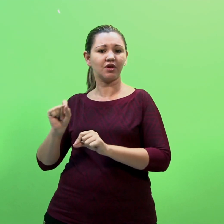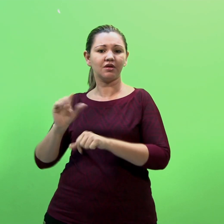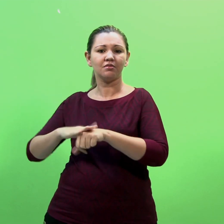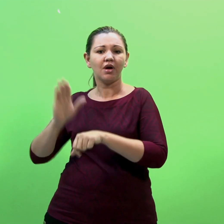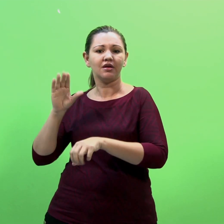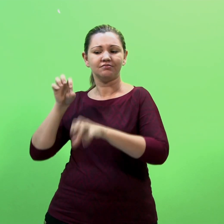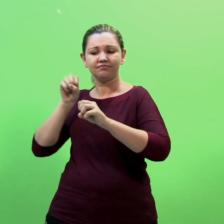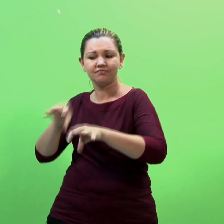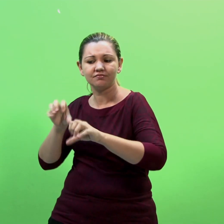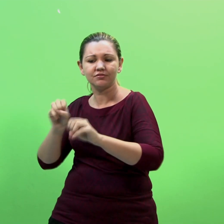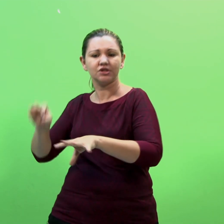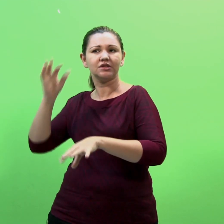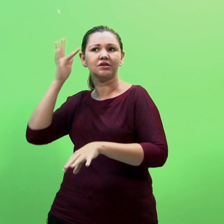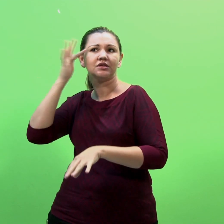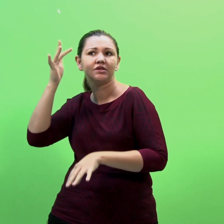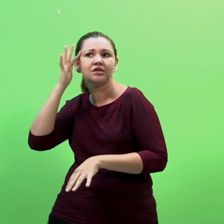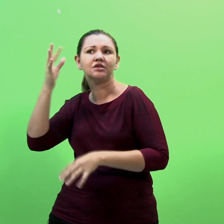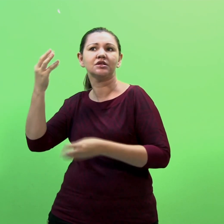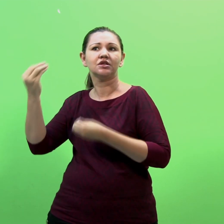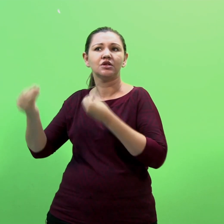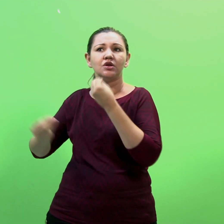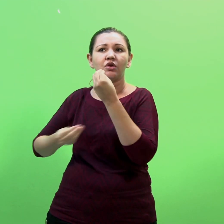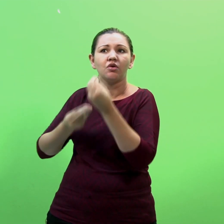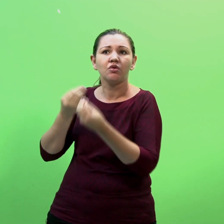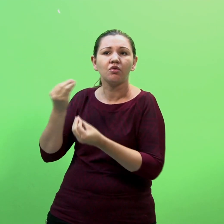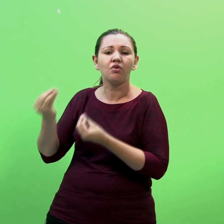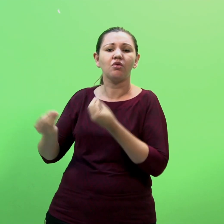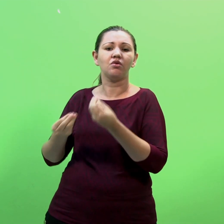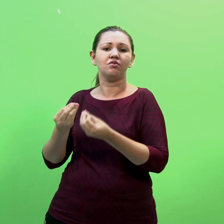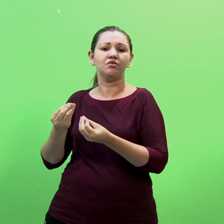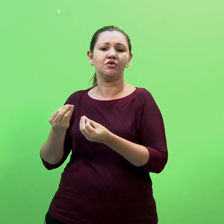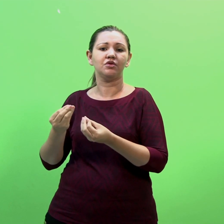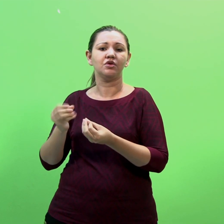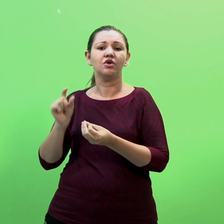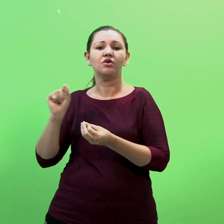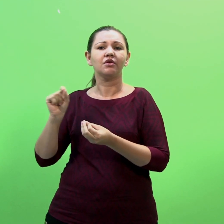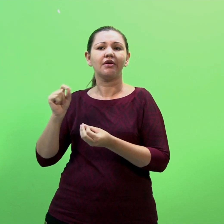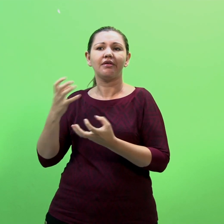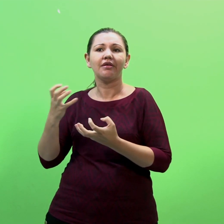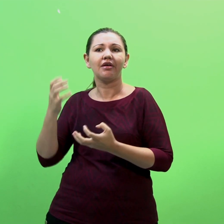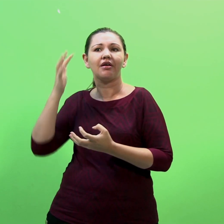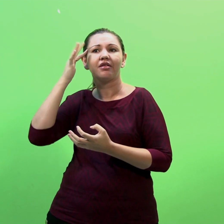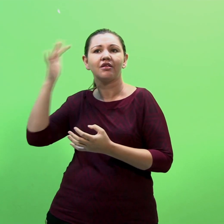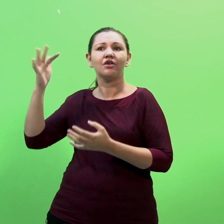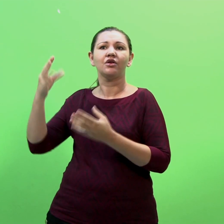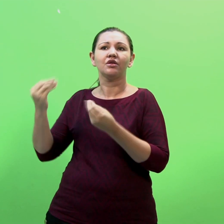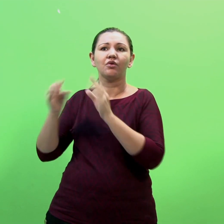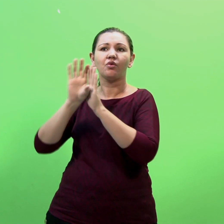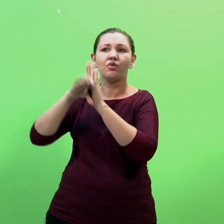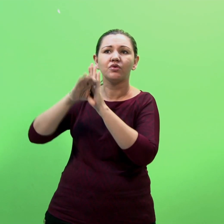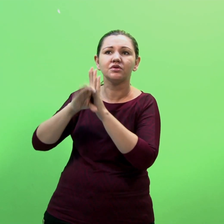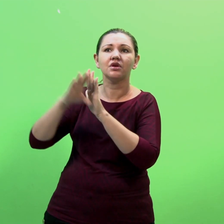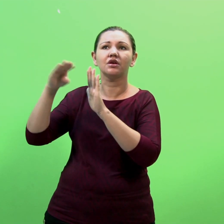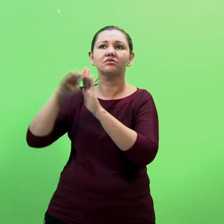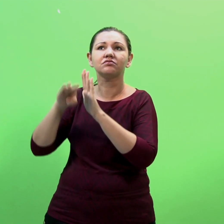no ensino e na reflexão sobre o processo de interpretação, lançando mão principalmente dos princípios teóricos e conceituais,